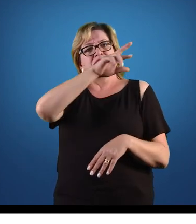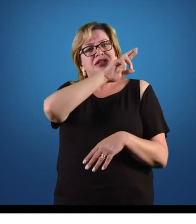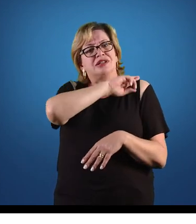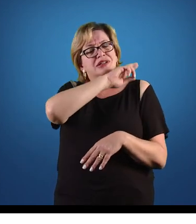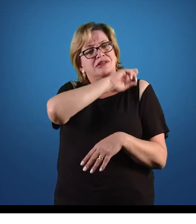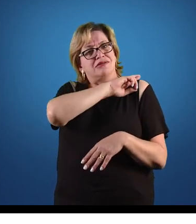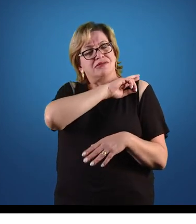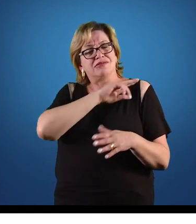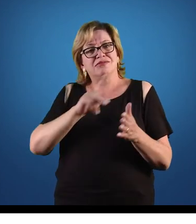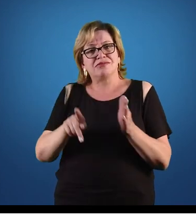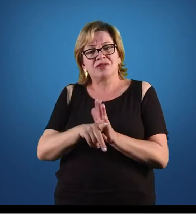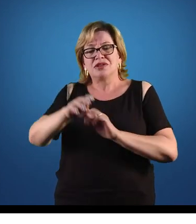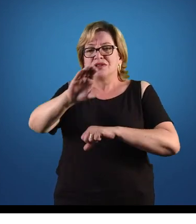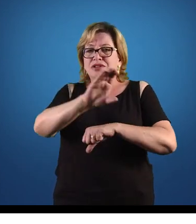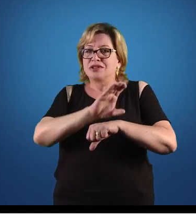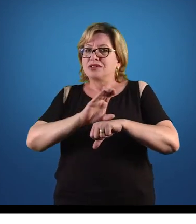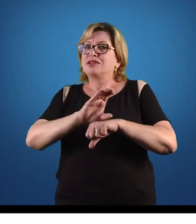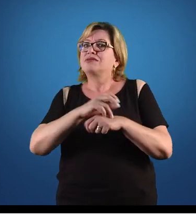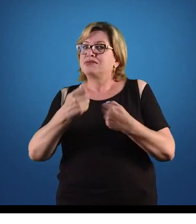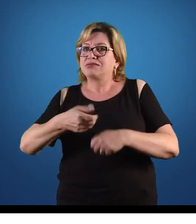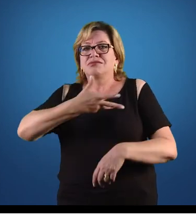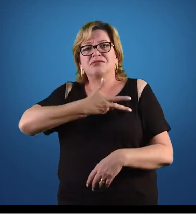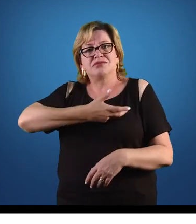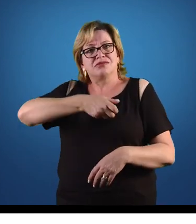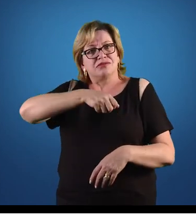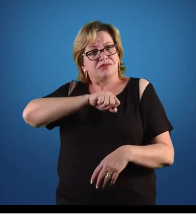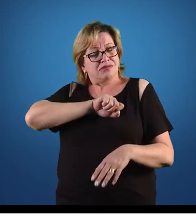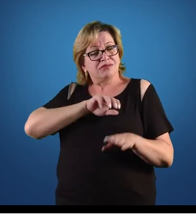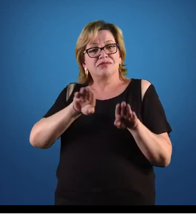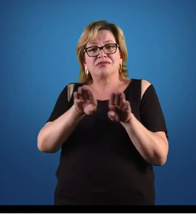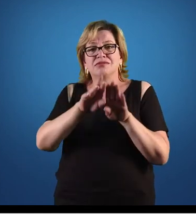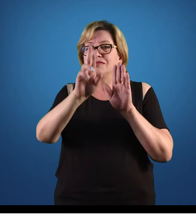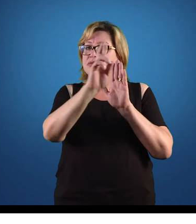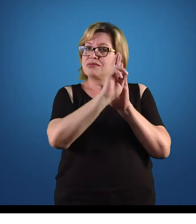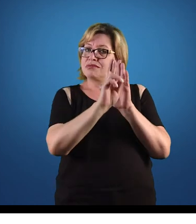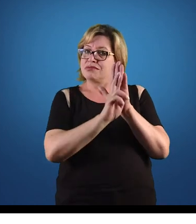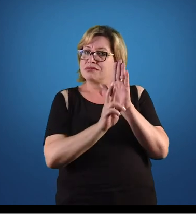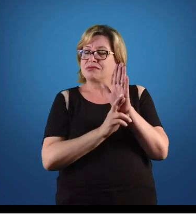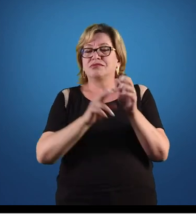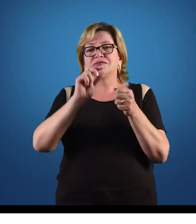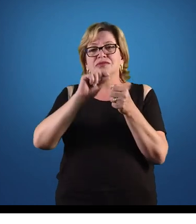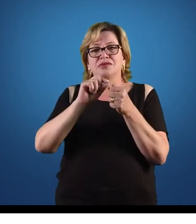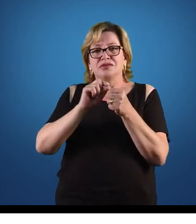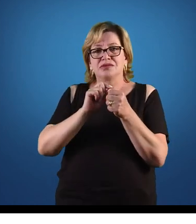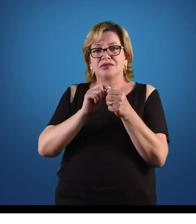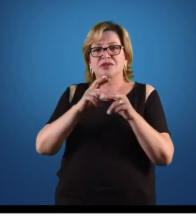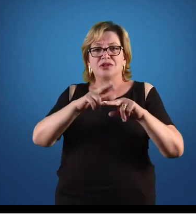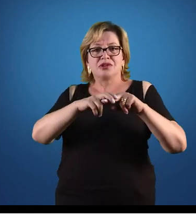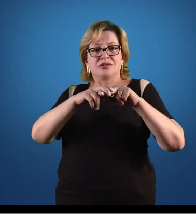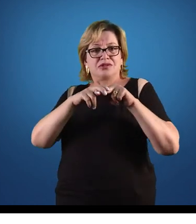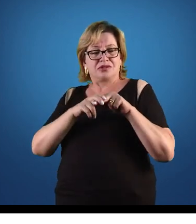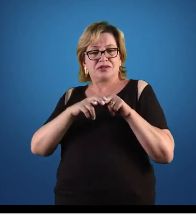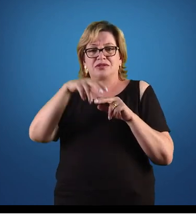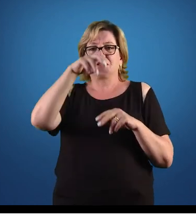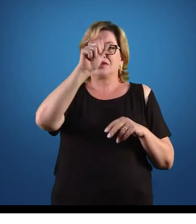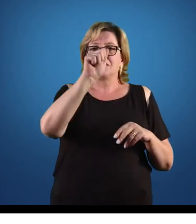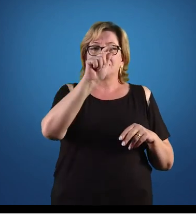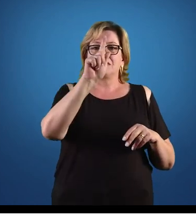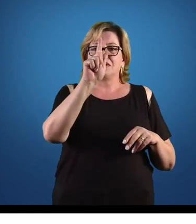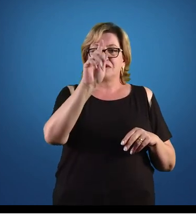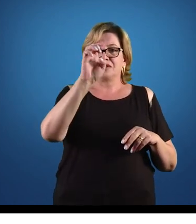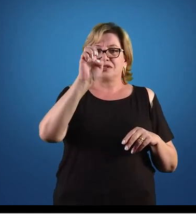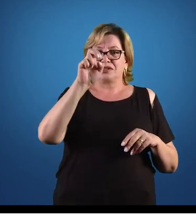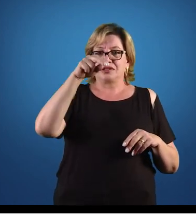constitucional, de fiscalizar e regulamentar. Então, através dessas agências reguladoras, né?